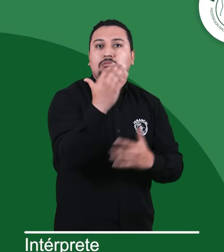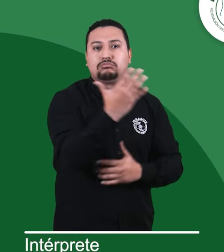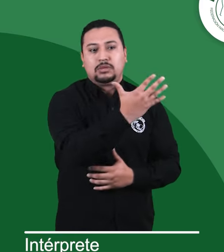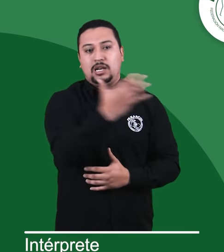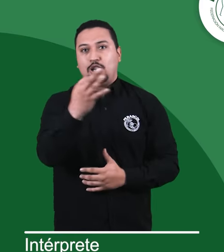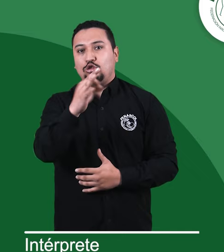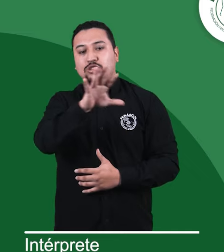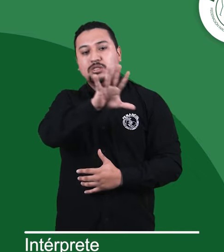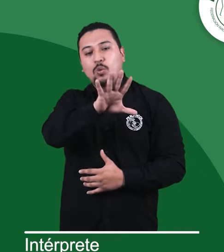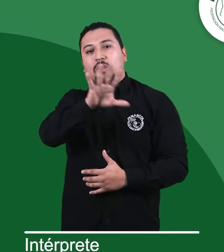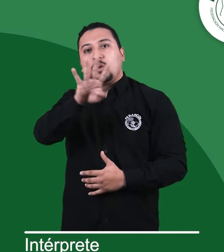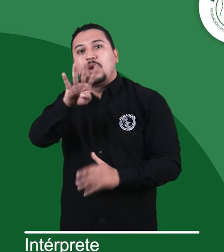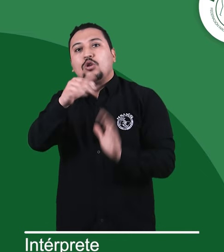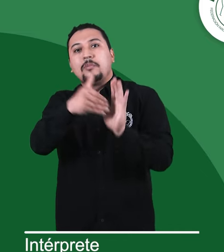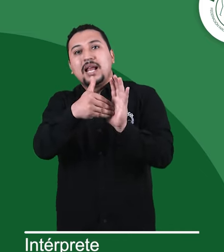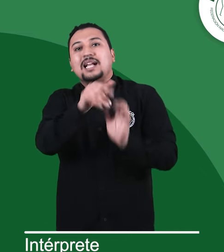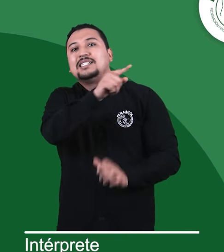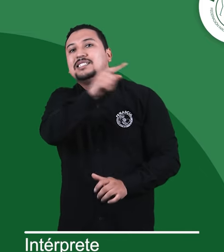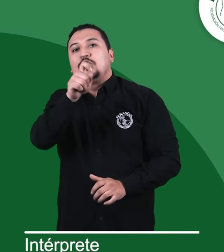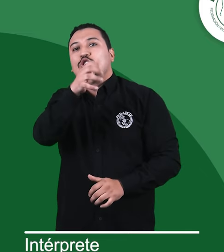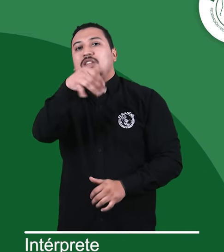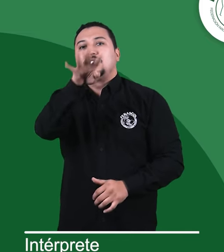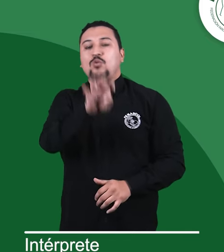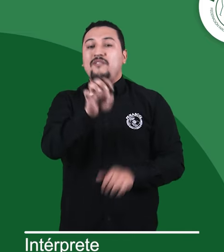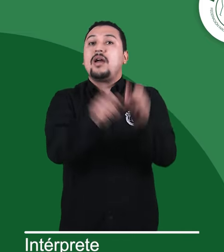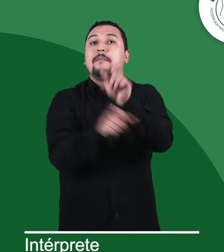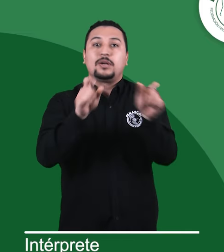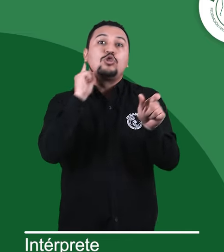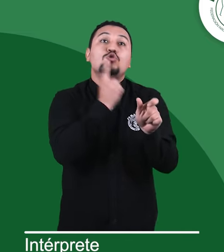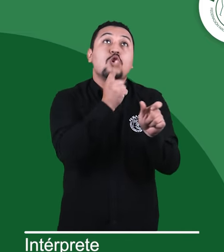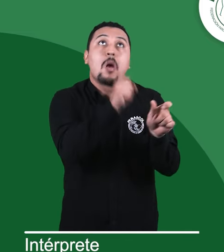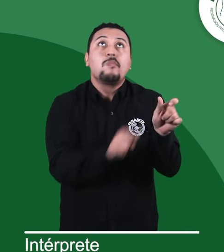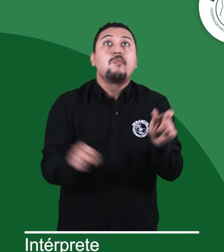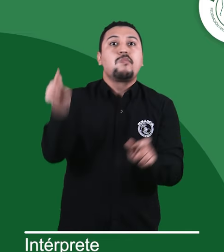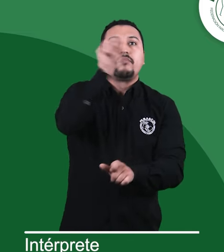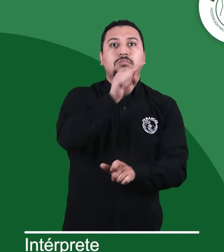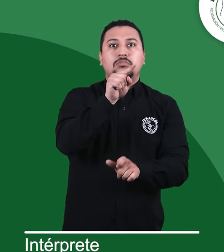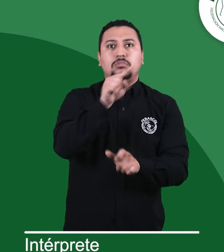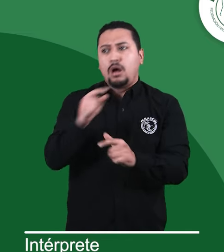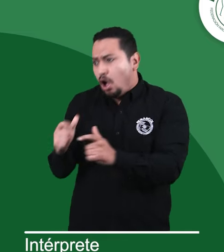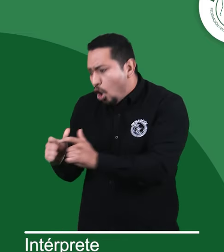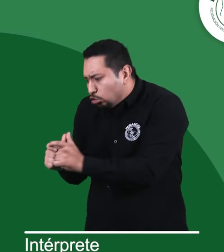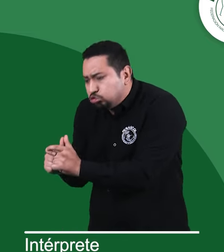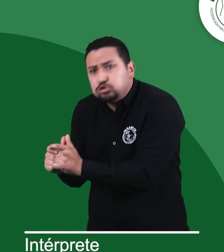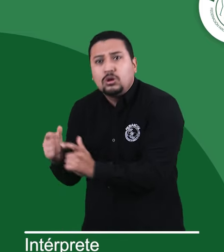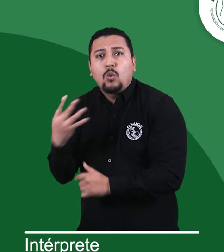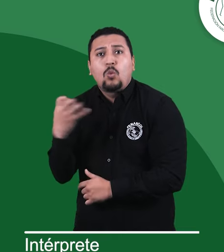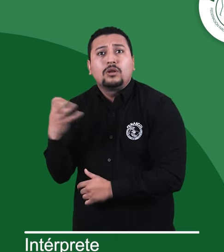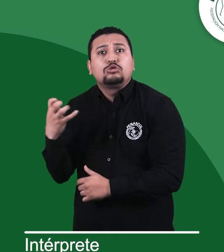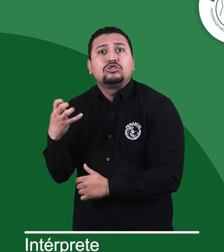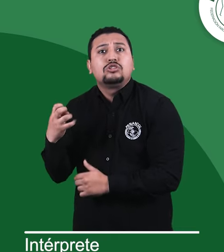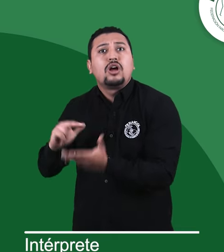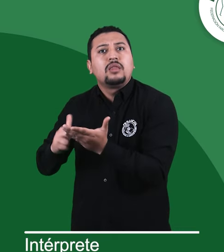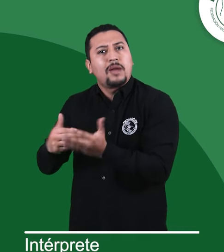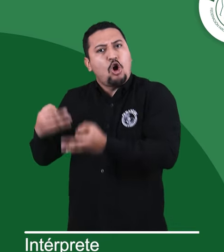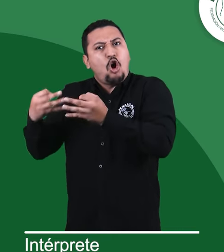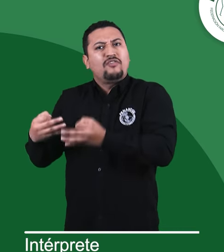existían para esa fecha 154.119 personas sordas, y que solo habían 400